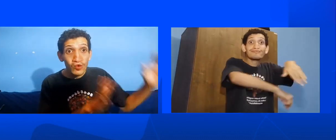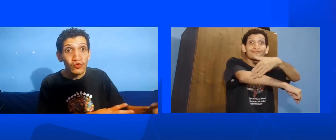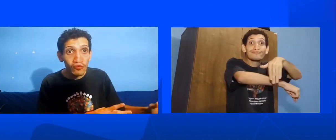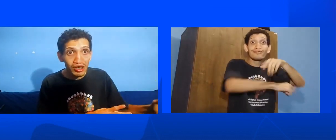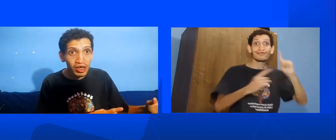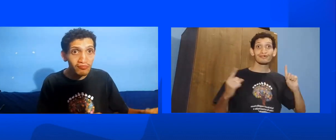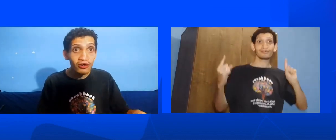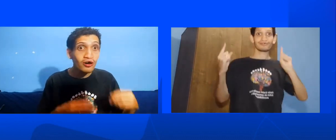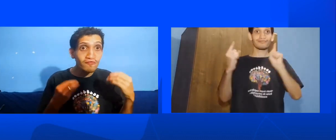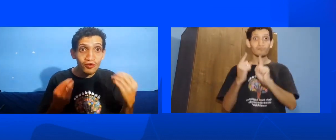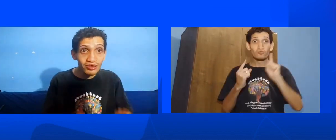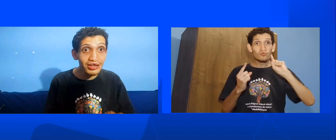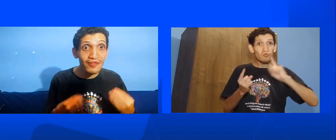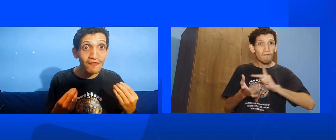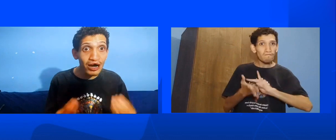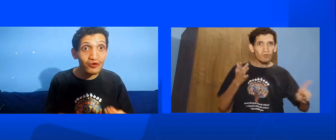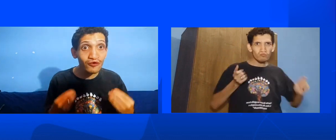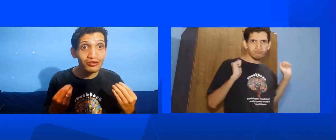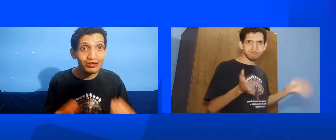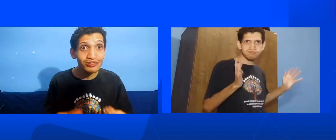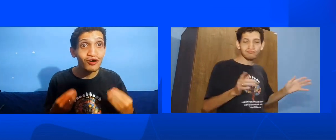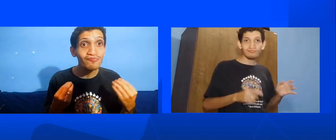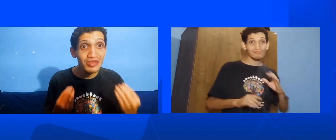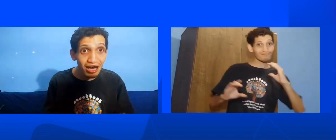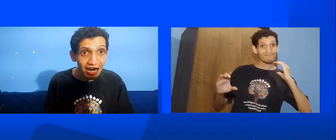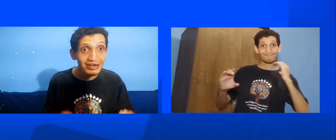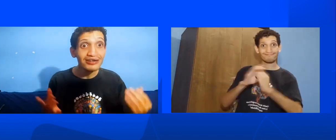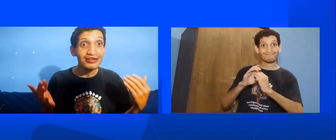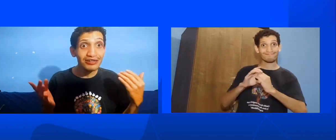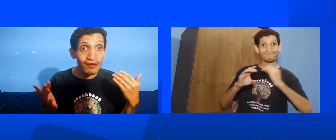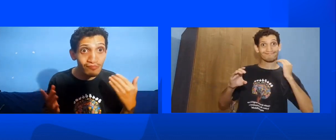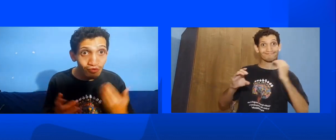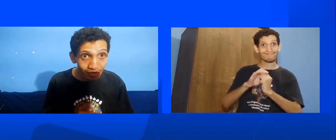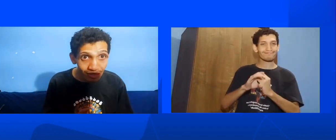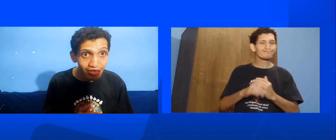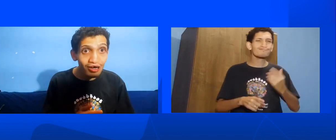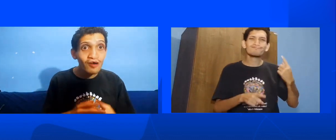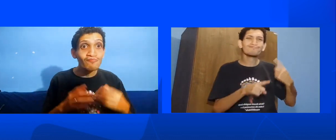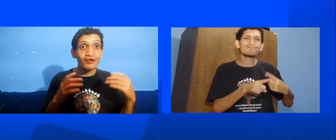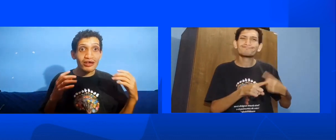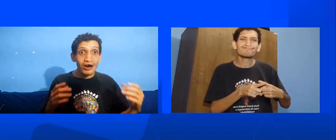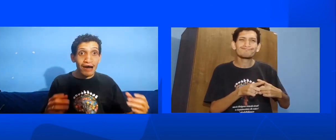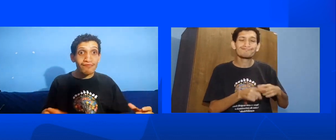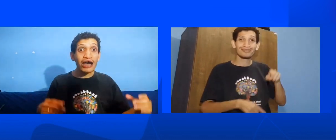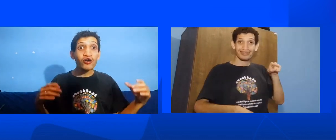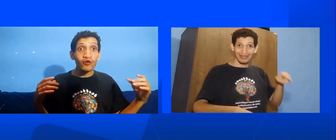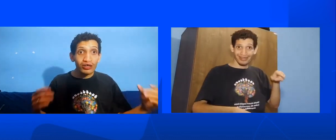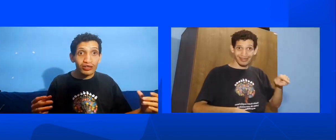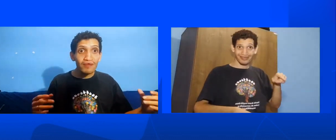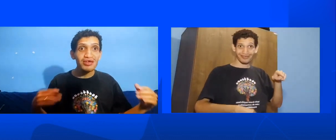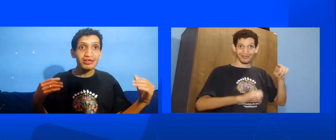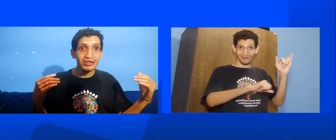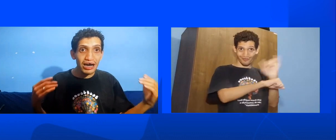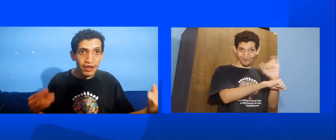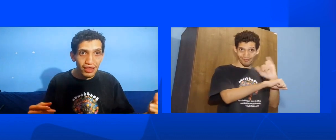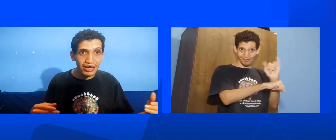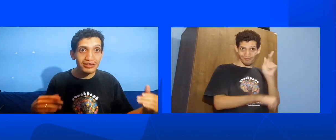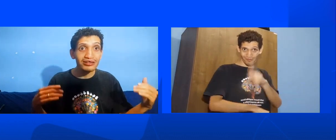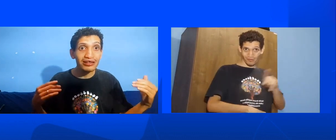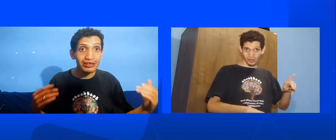puro mesmo Você não vai conseguir se comunicar Sabe por quê? Porque a maioria desses canais Que